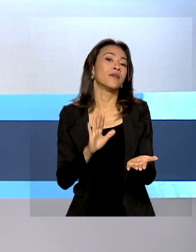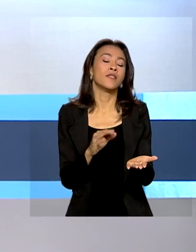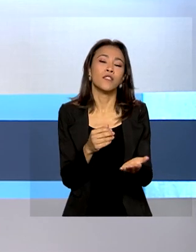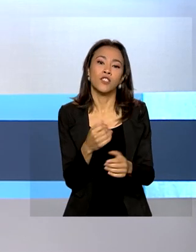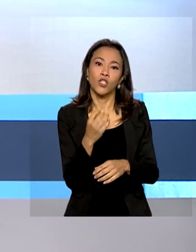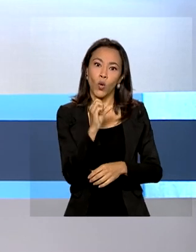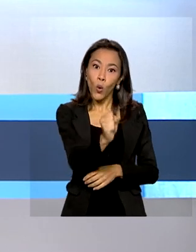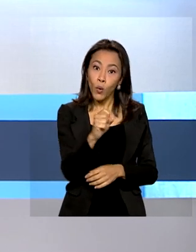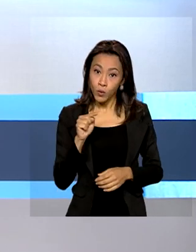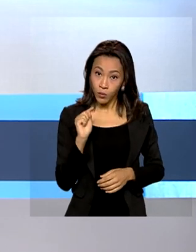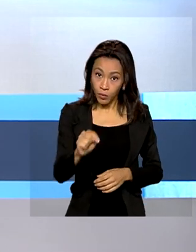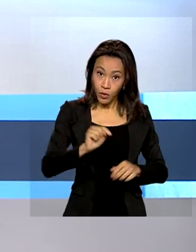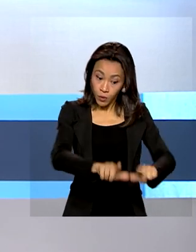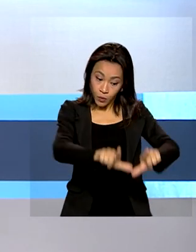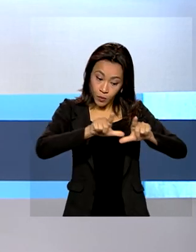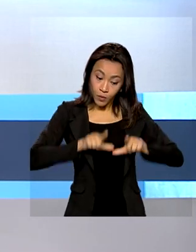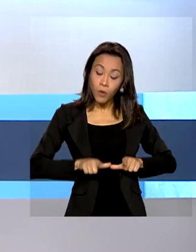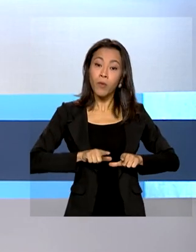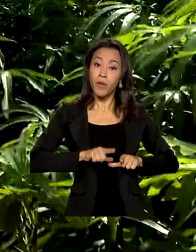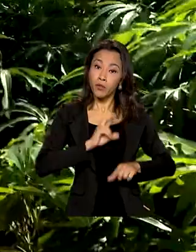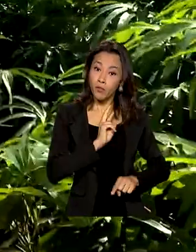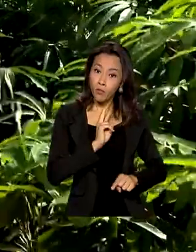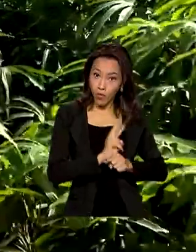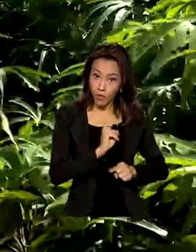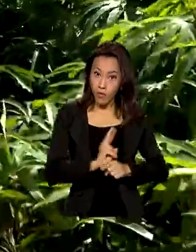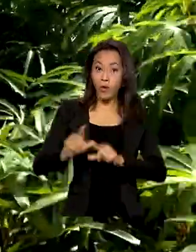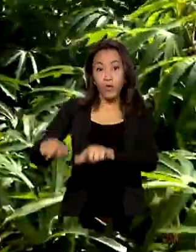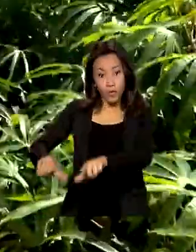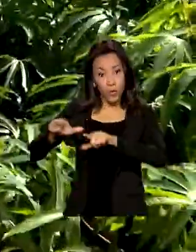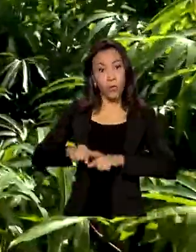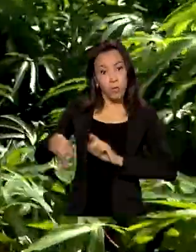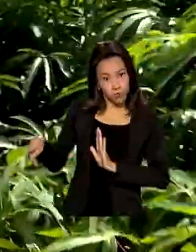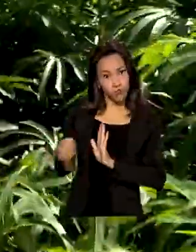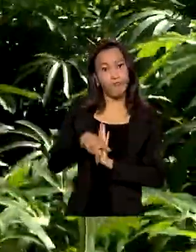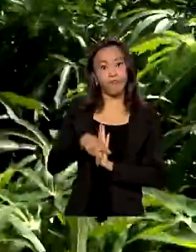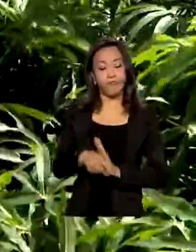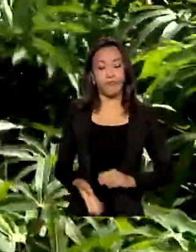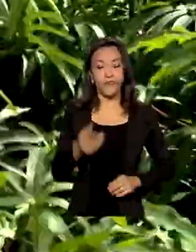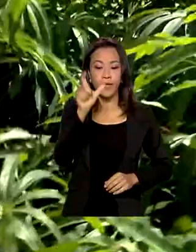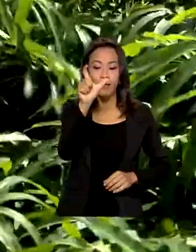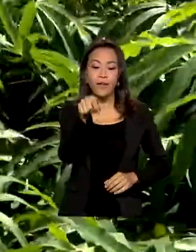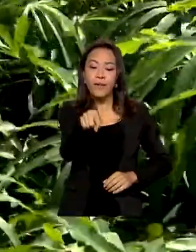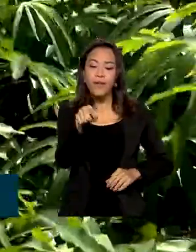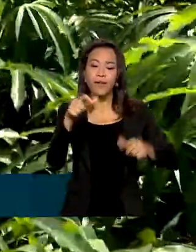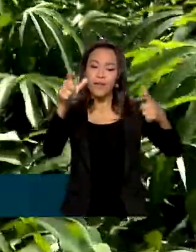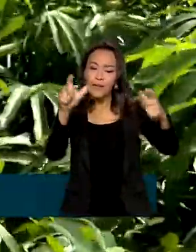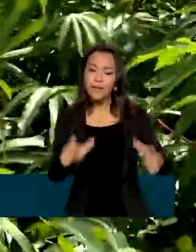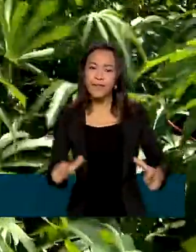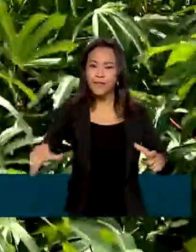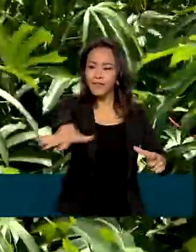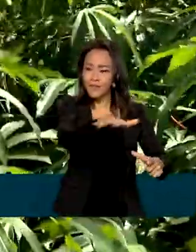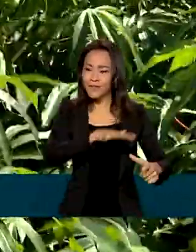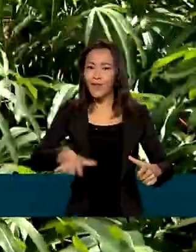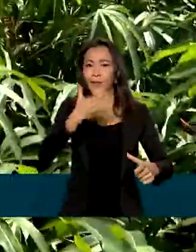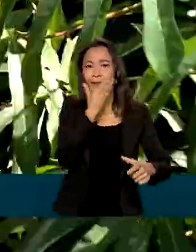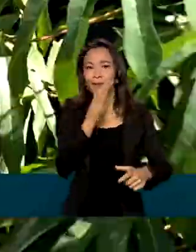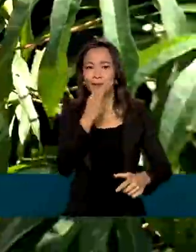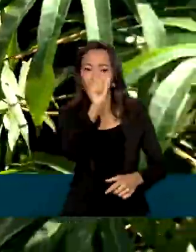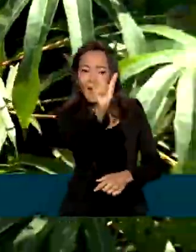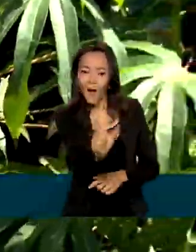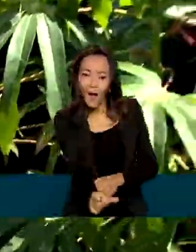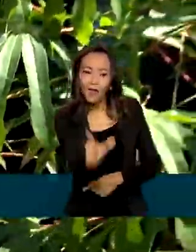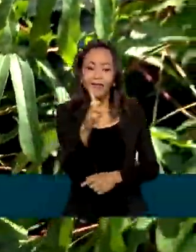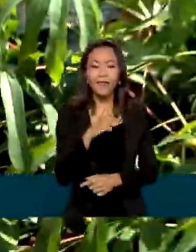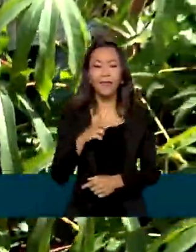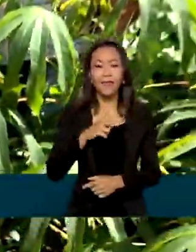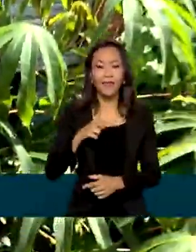provisórios e definitivos no estado. Nessa propriedade, Luiz Antônio, mais conhecido como Terrinha, tem